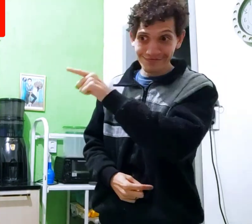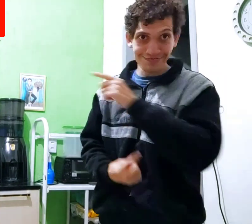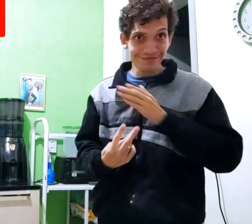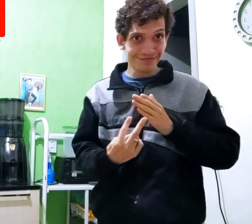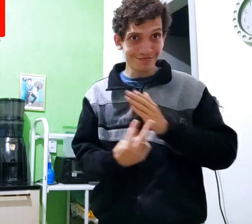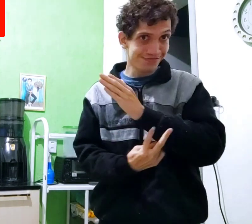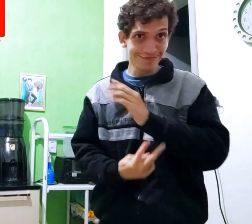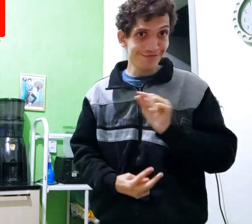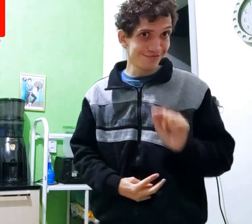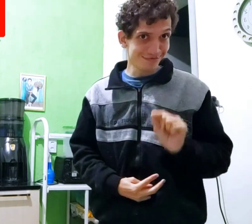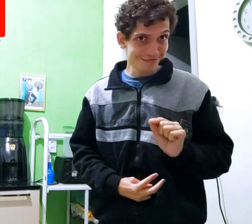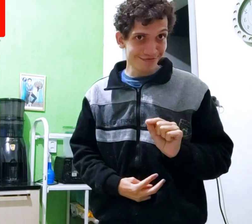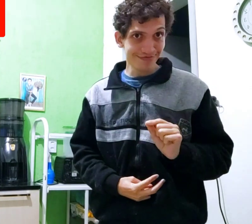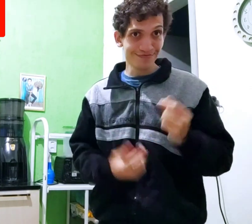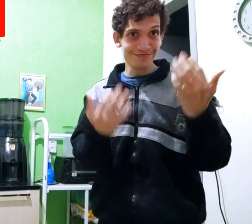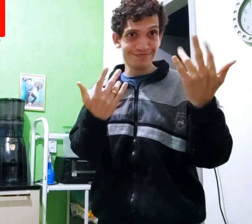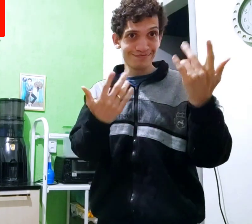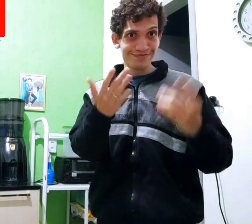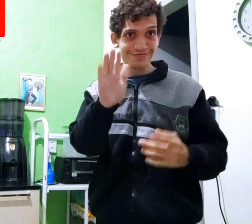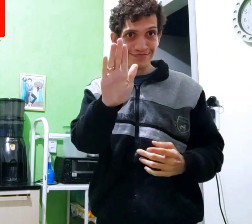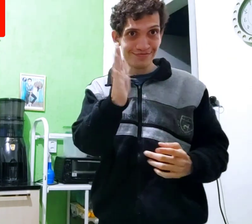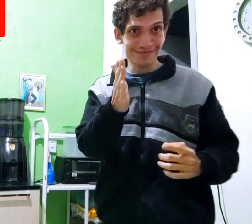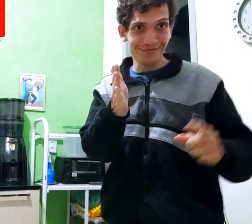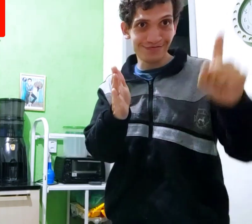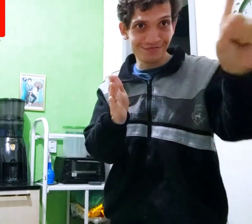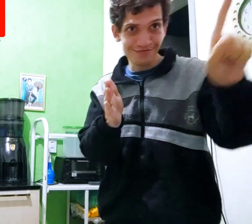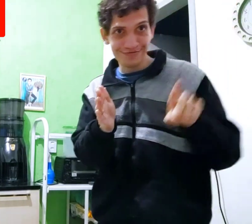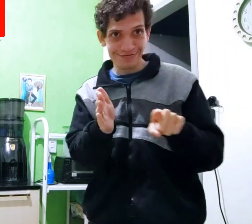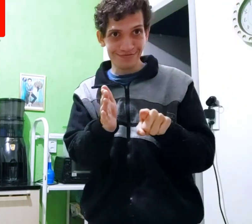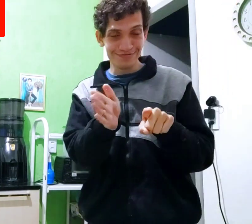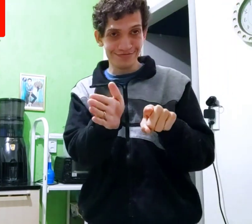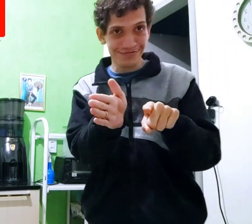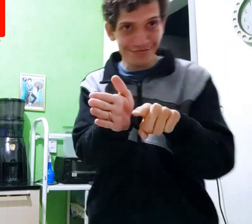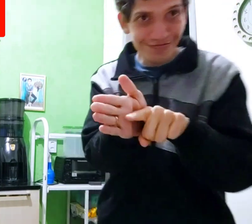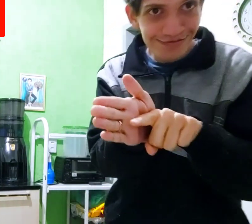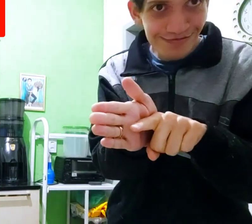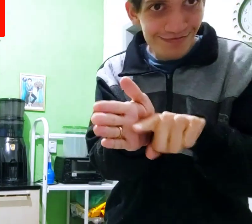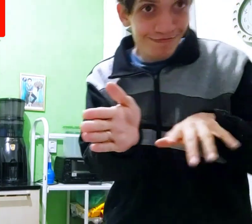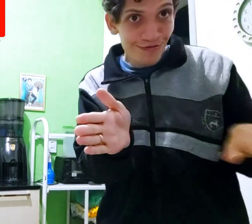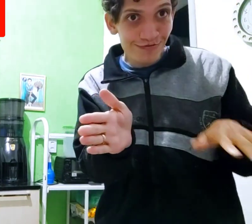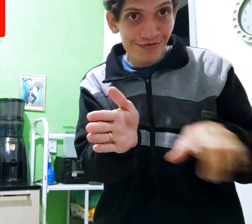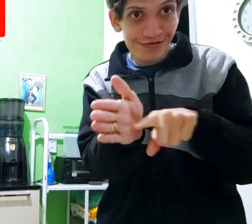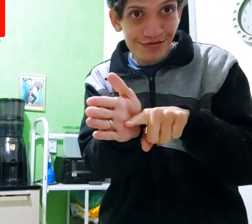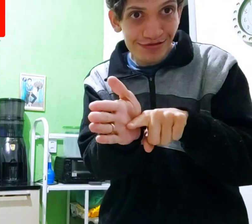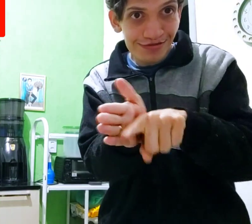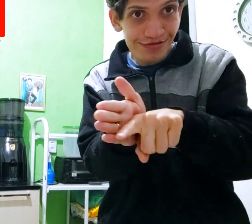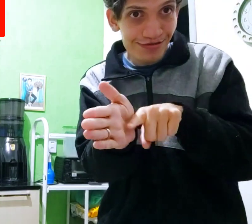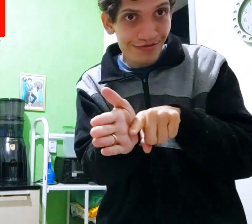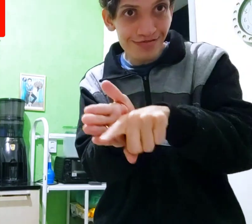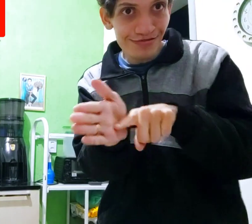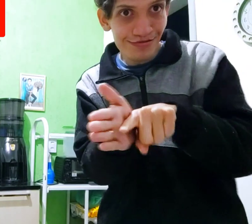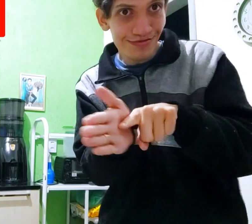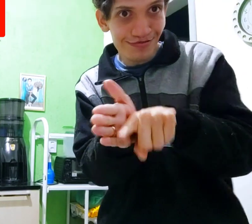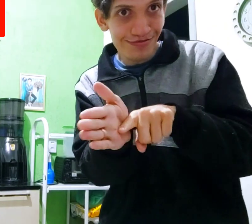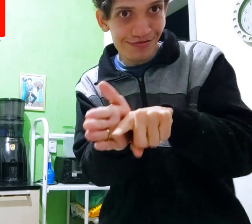possibilidades Essa é a possibilidade, E as mãos assim ó e movimenta assim